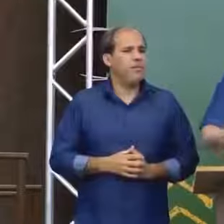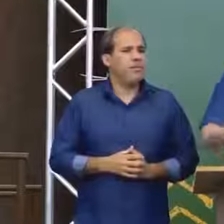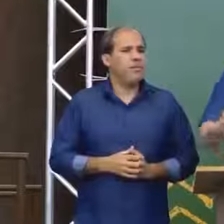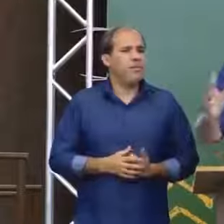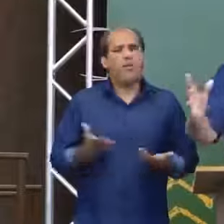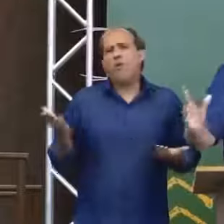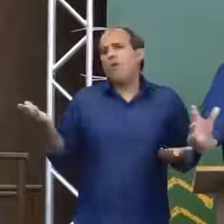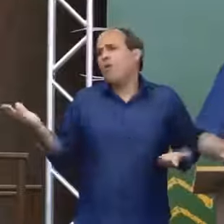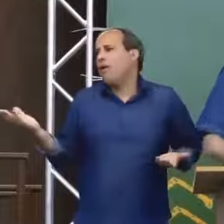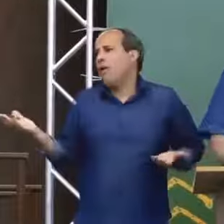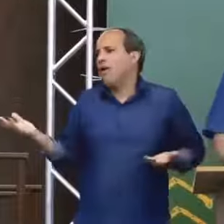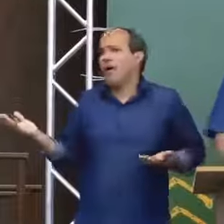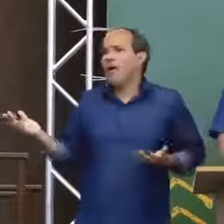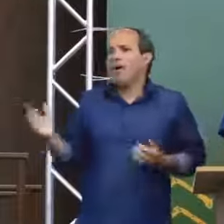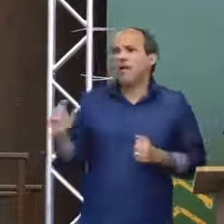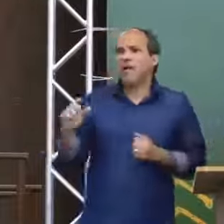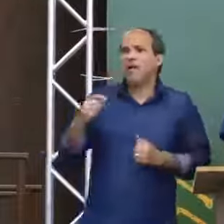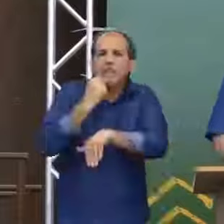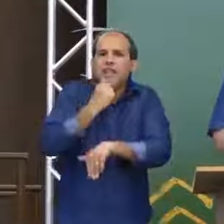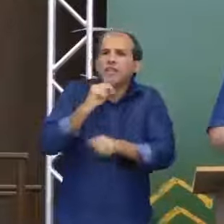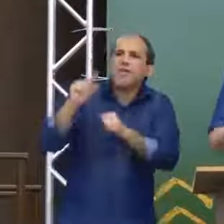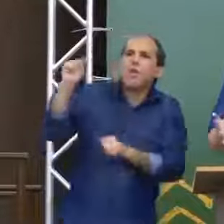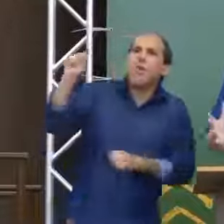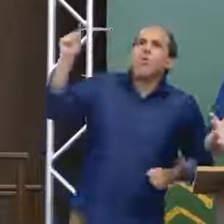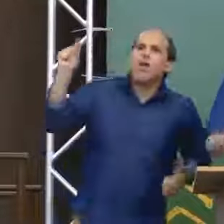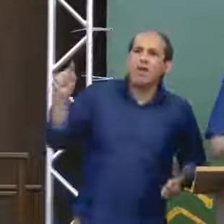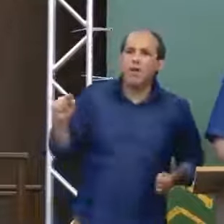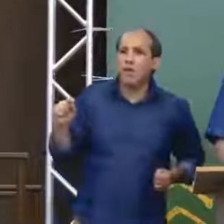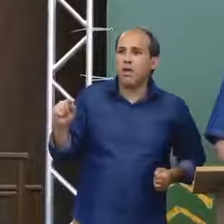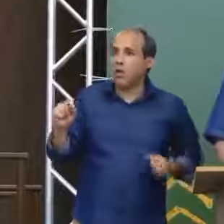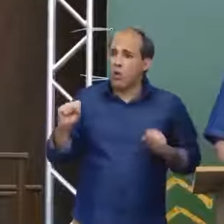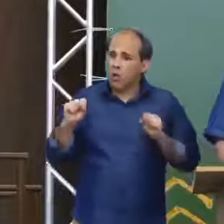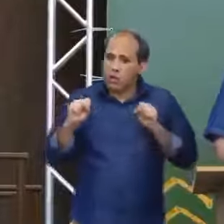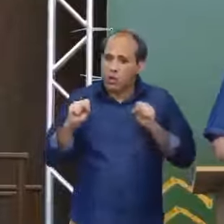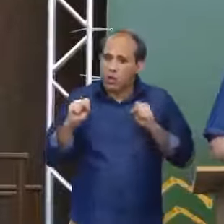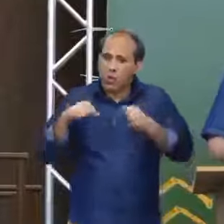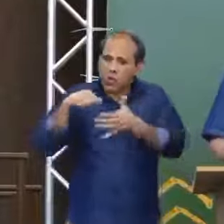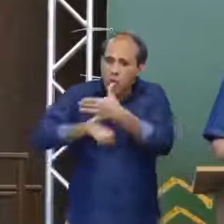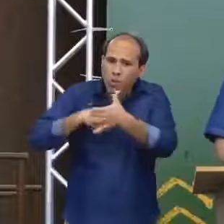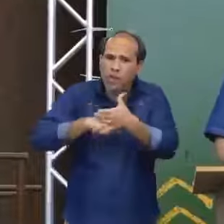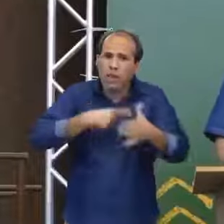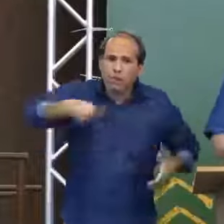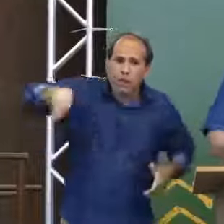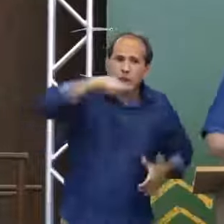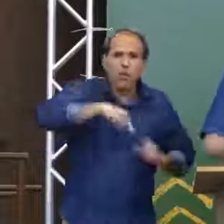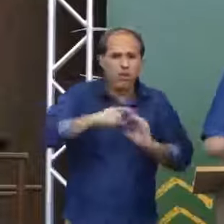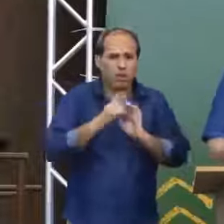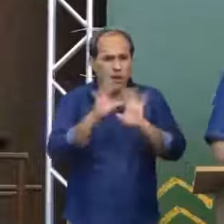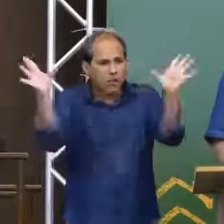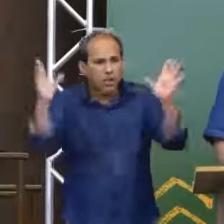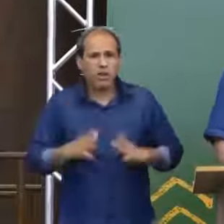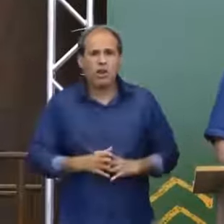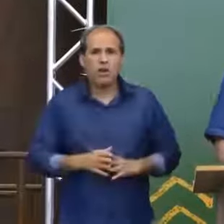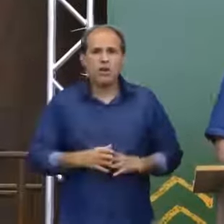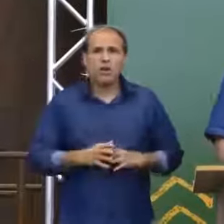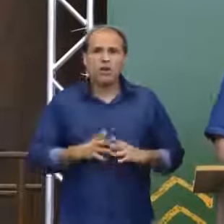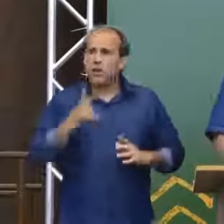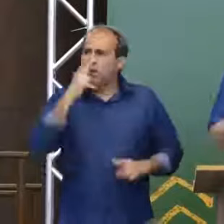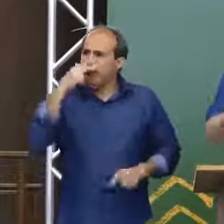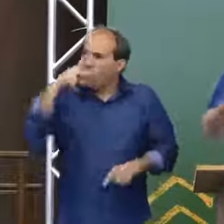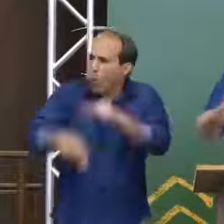Ora, o que eles vão fazer nas ruas dia 7? Vão querer liberdade, que estamos perdendo, estamos sendo sufocados.